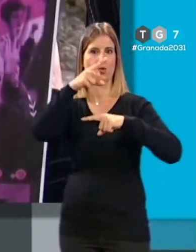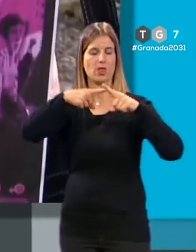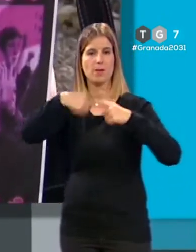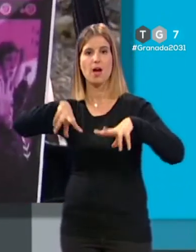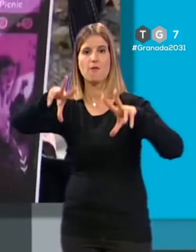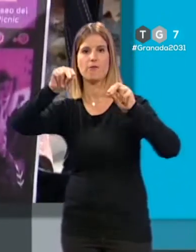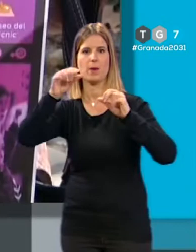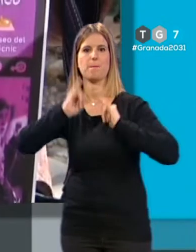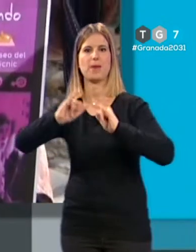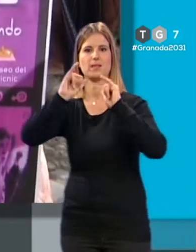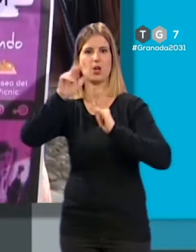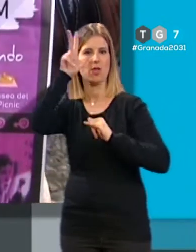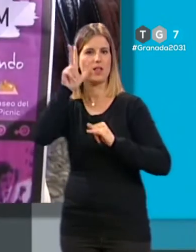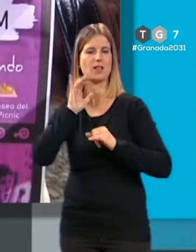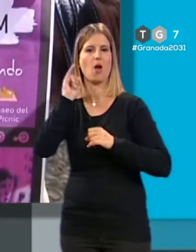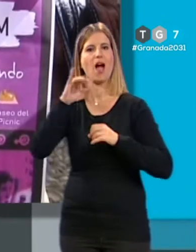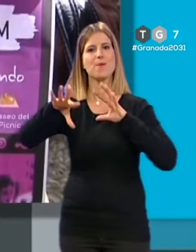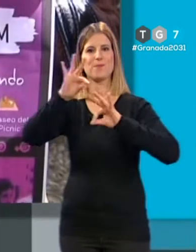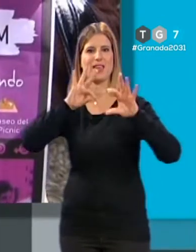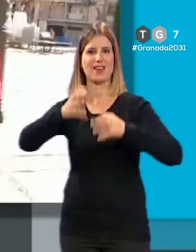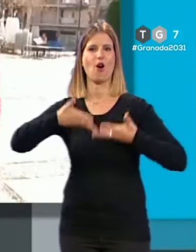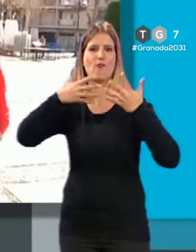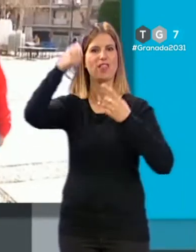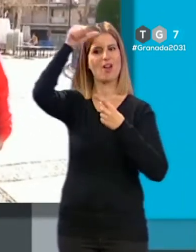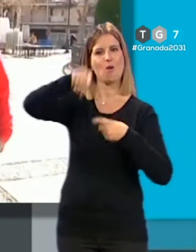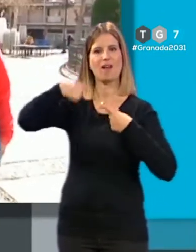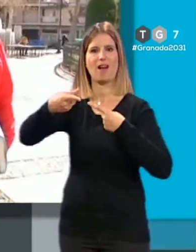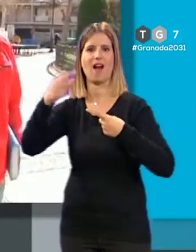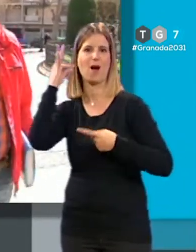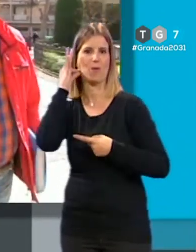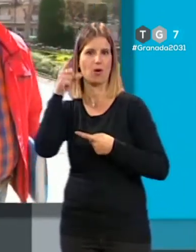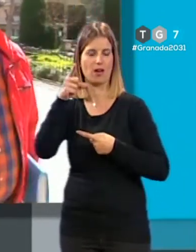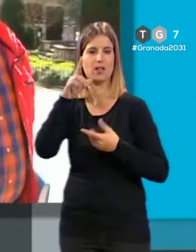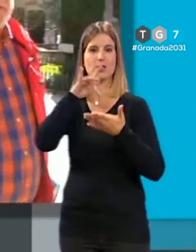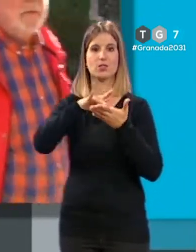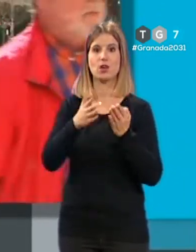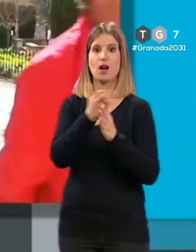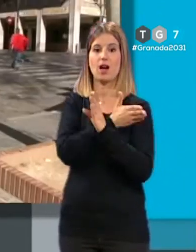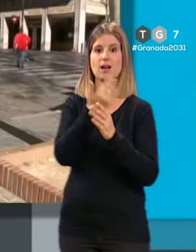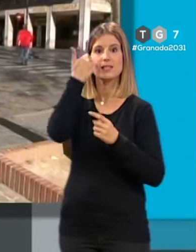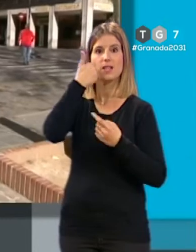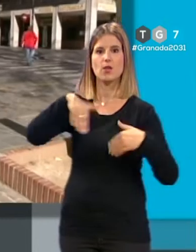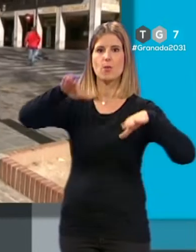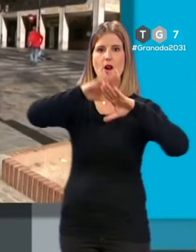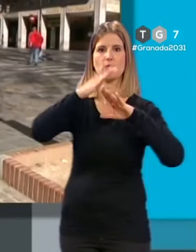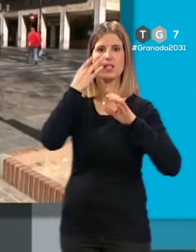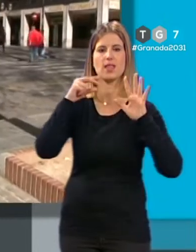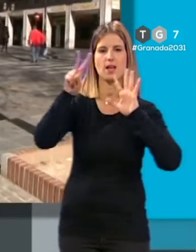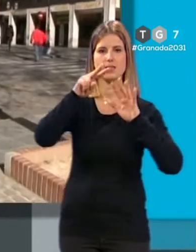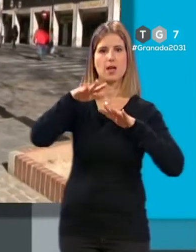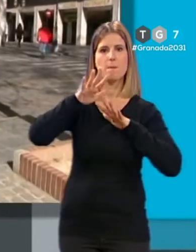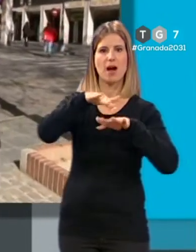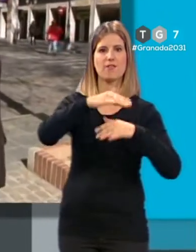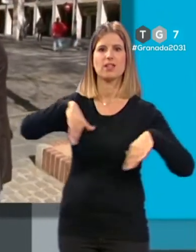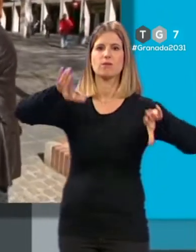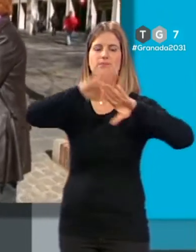Paseo del Salón donde tendrá lugar un picnic que ofrecerán los hombres a las mujeres. En la víspera por la noche el sábado día 7 la manifestación